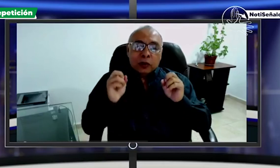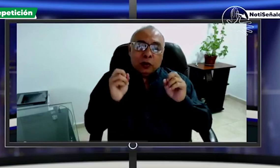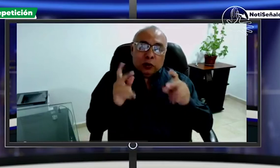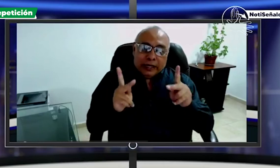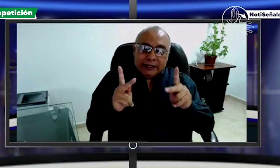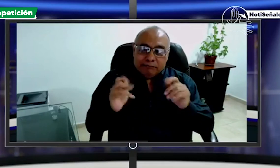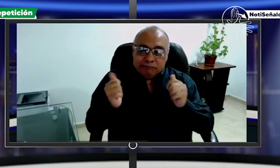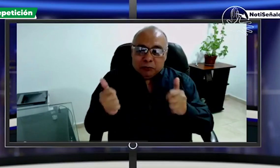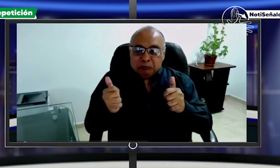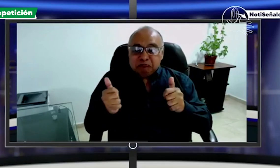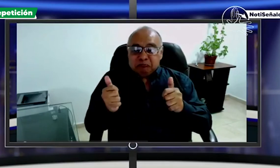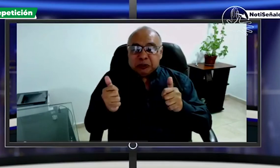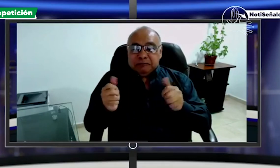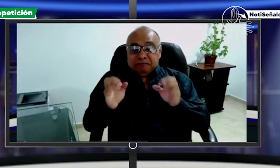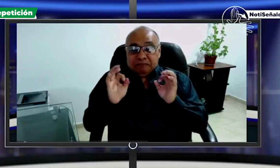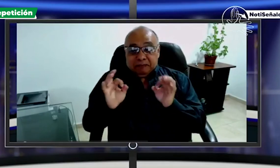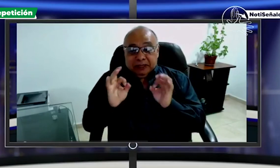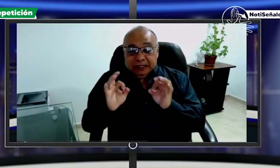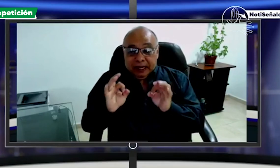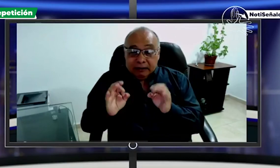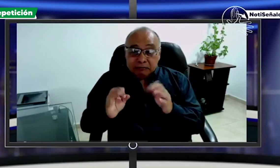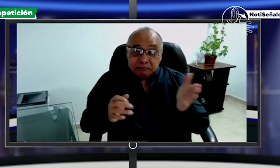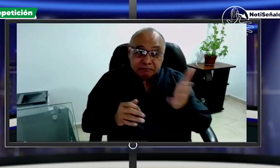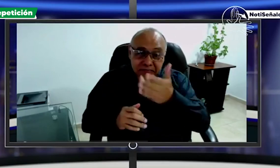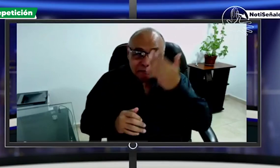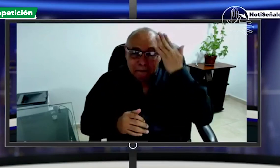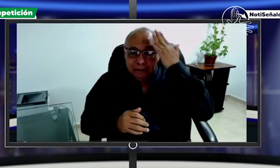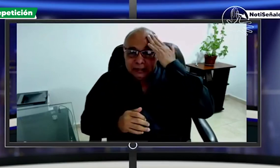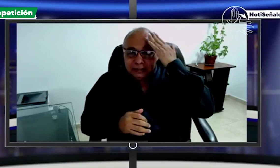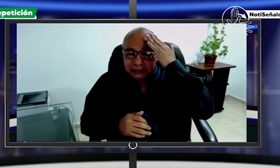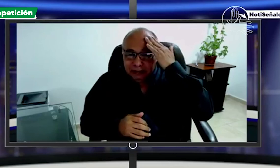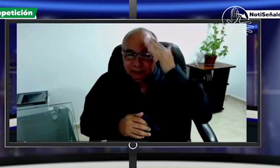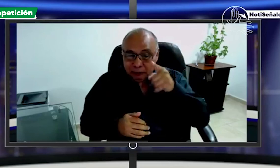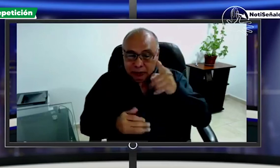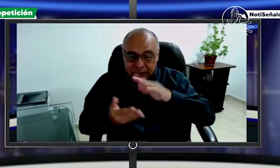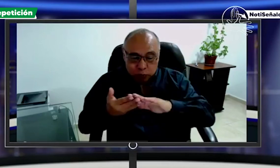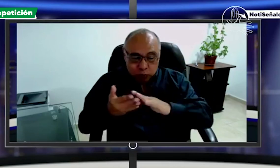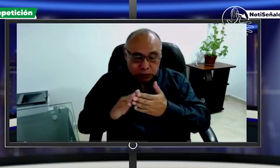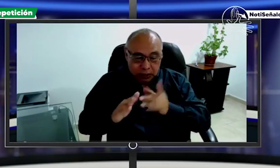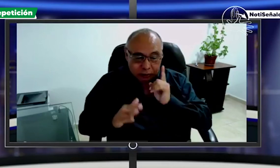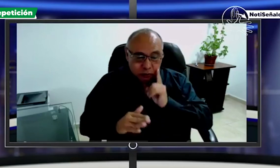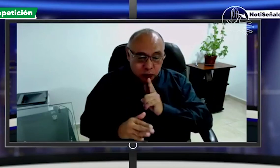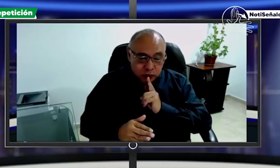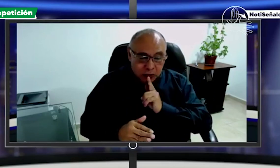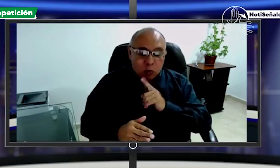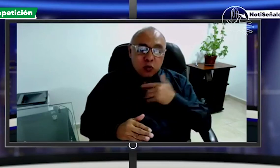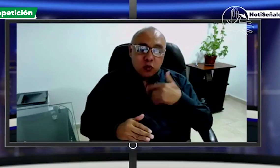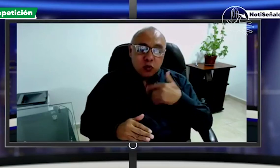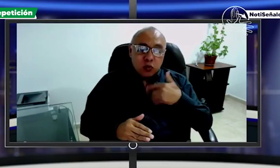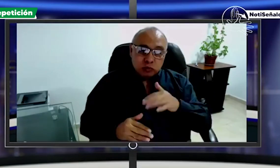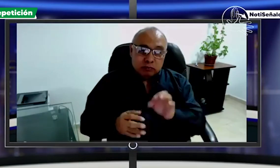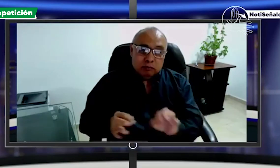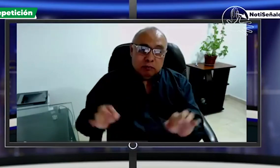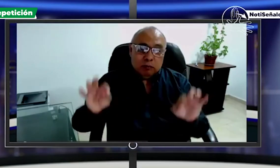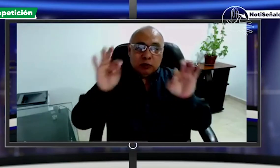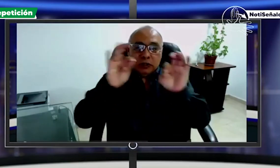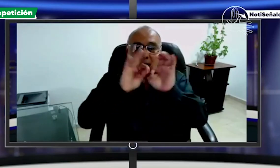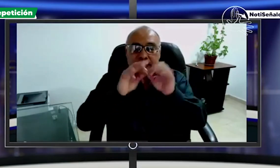muy bien entonces pues la verdad toda esta información es de suma importancia